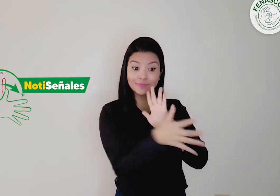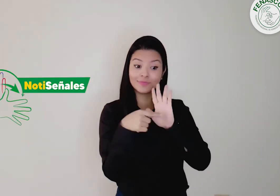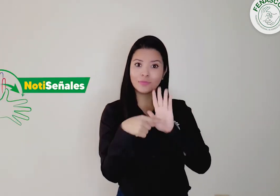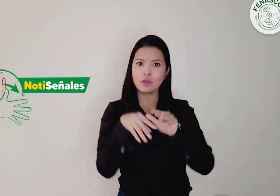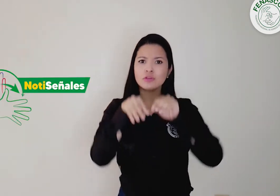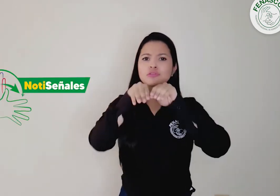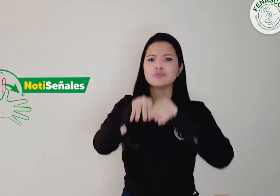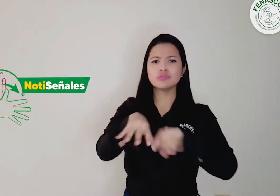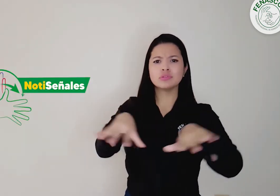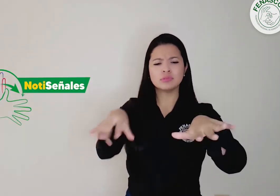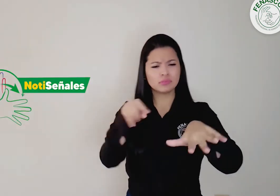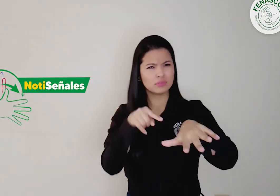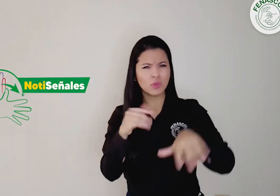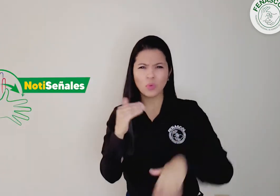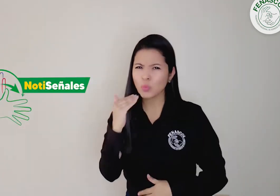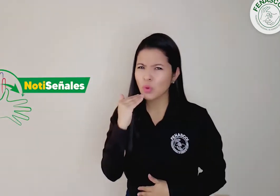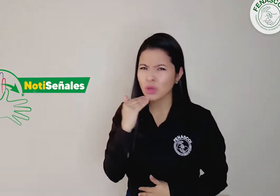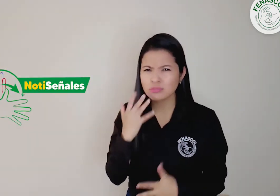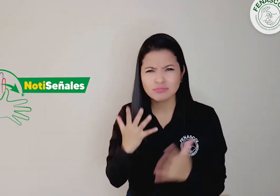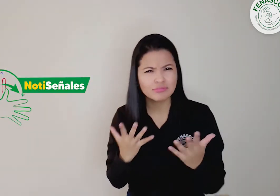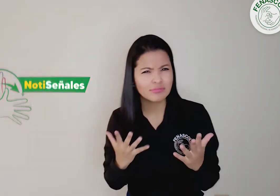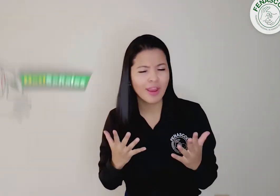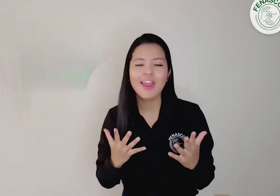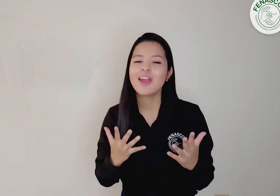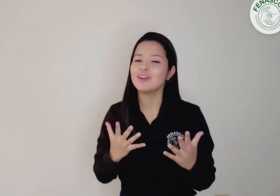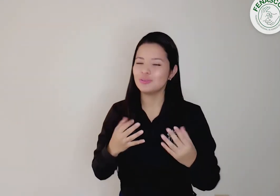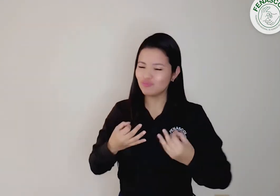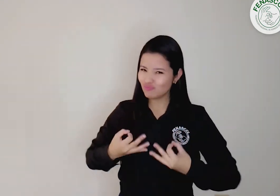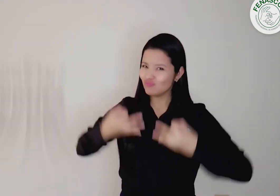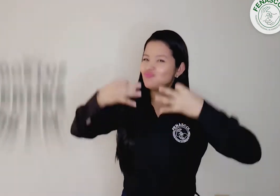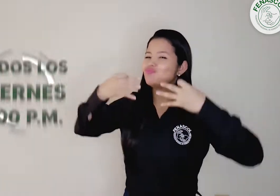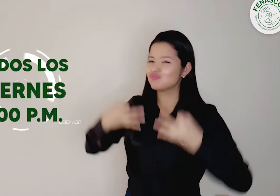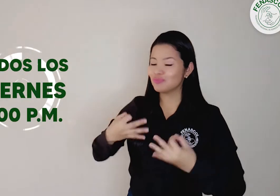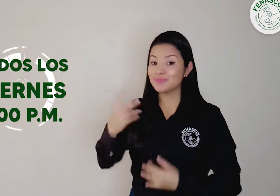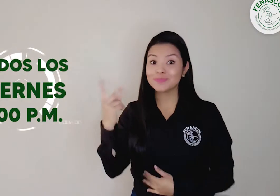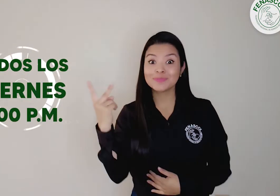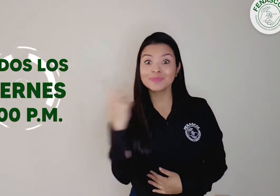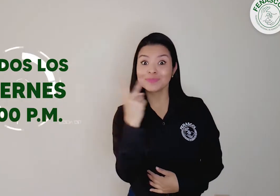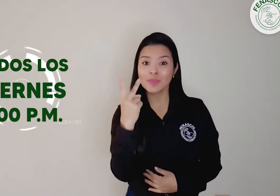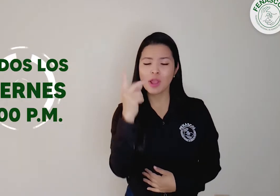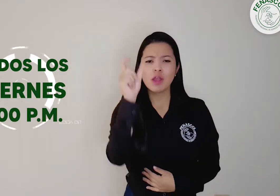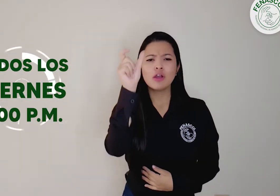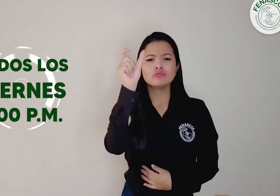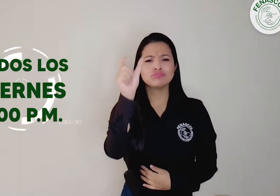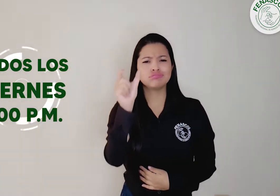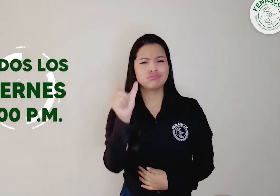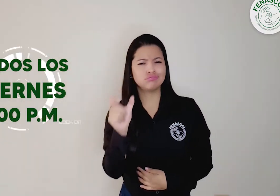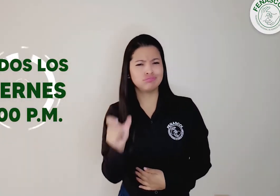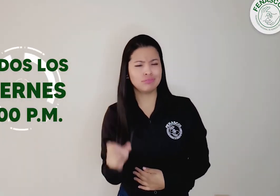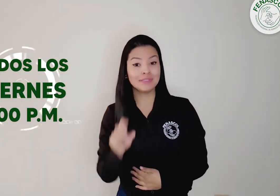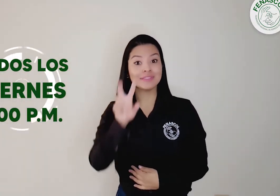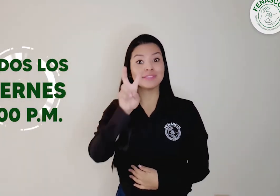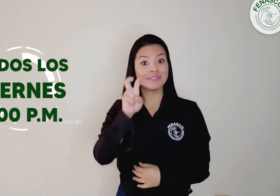Recuerden, NotiSeñales se transmitirá todos los viernes a las 7 de la noche.